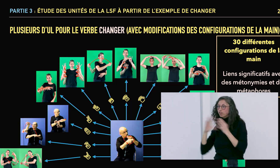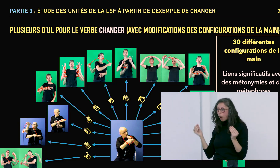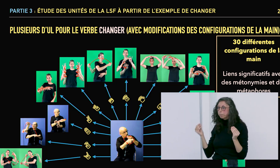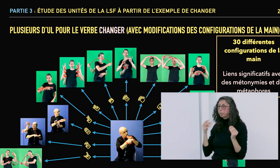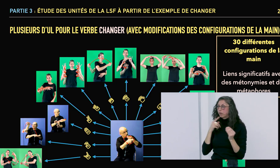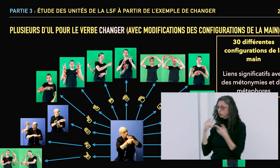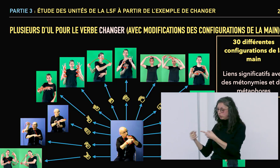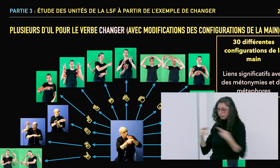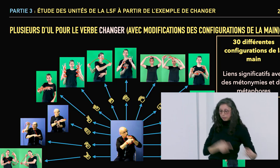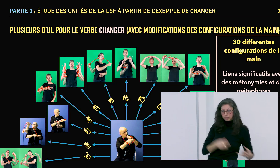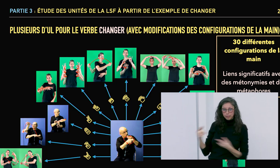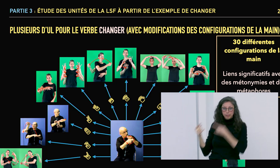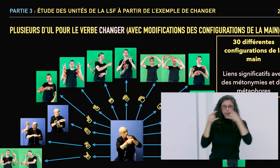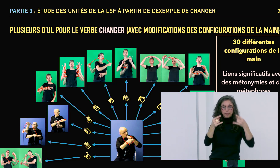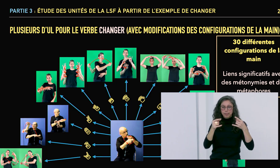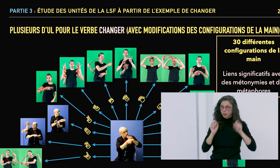de cette manière.